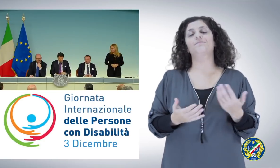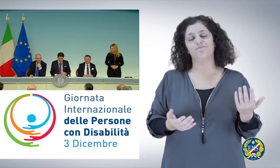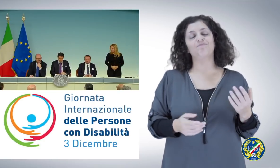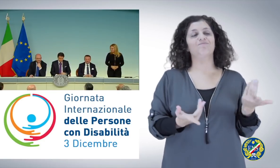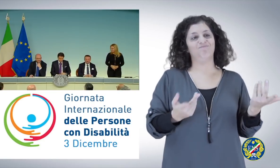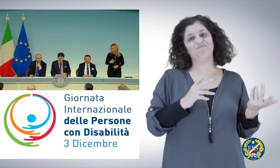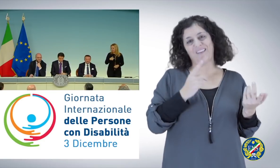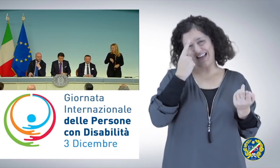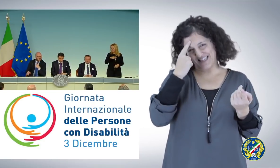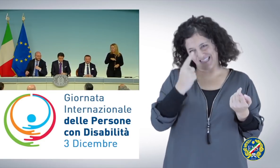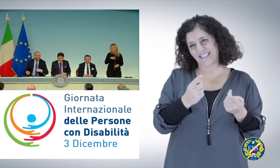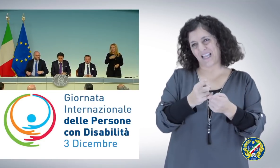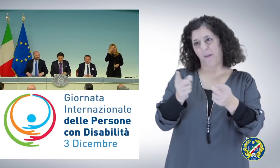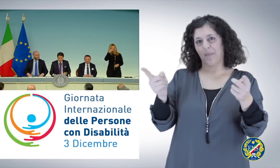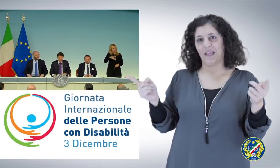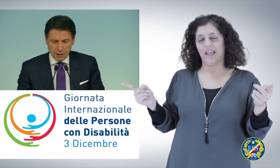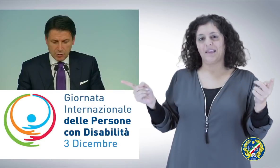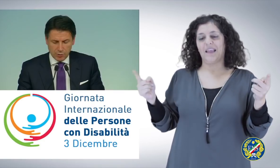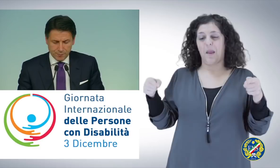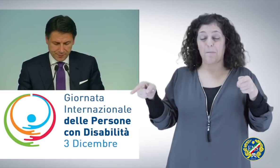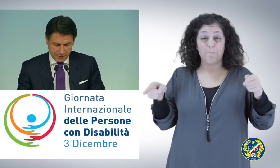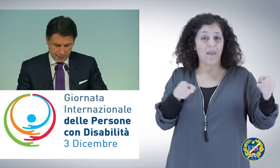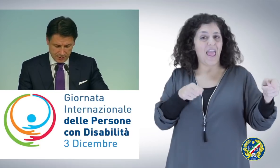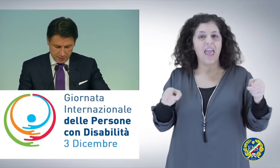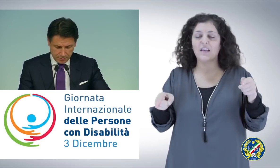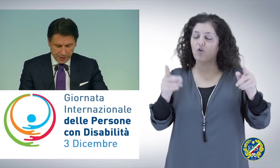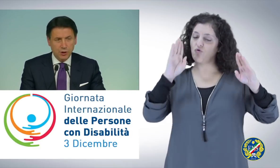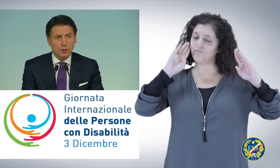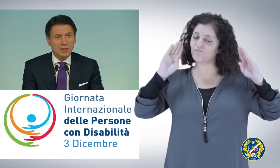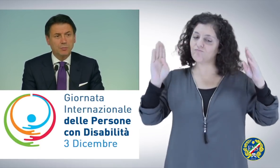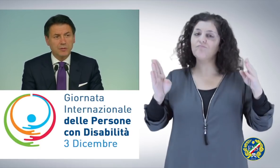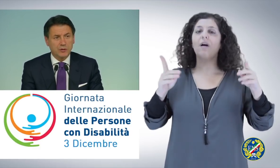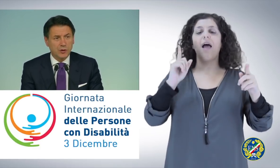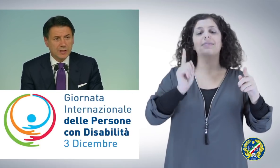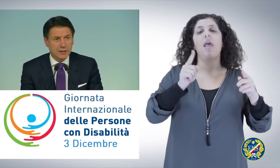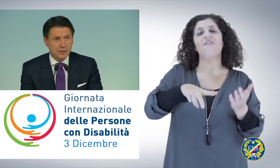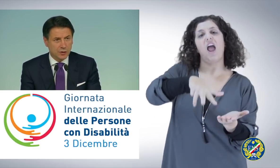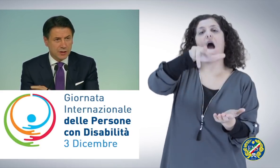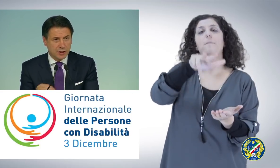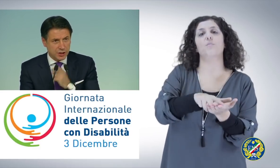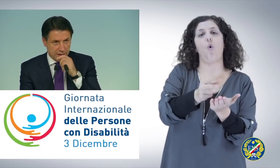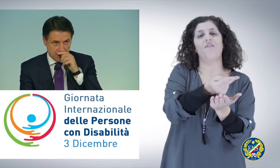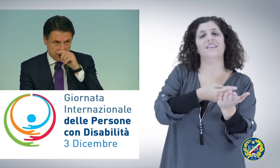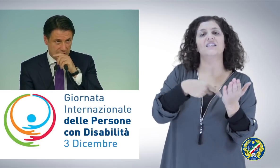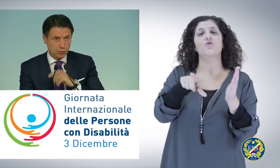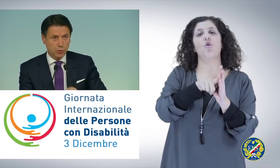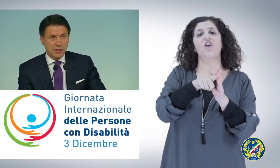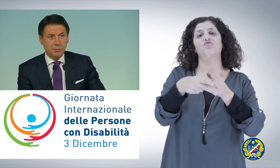Stiamo, come sapete siamo anche in pieno periodo di approvazione del disegno di legge sul